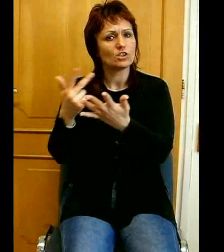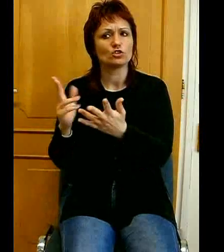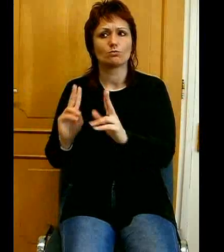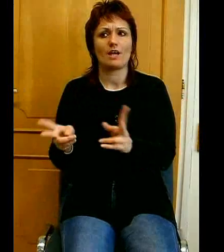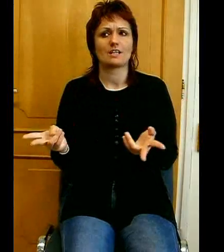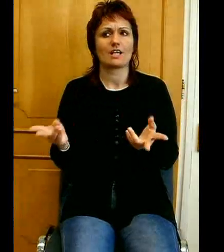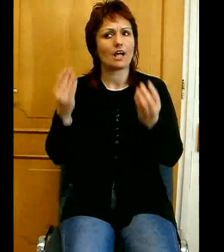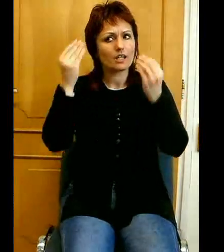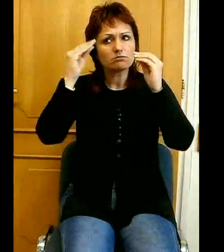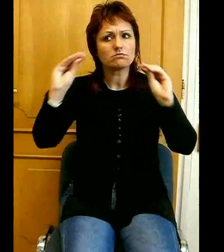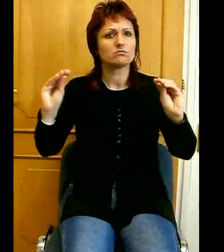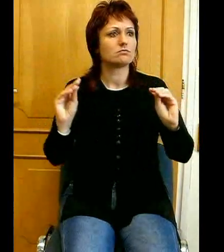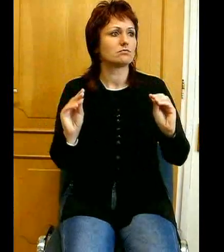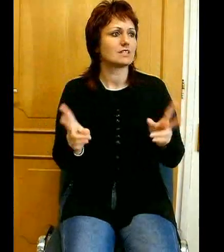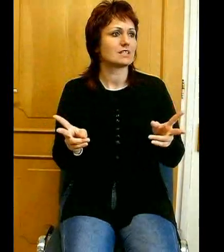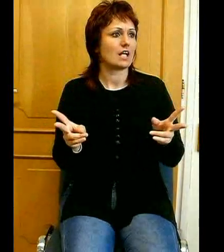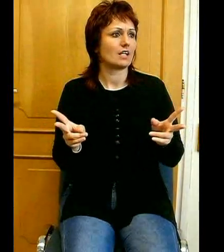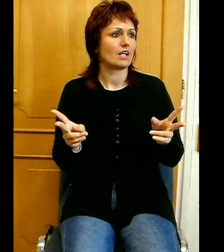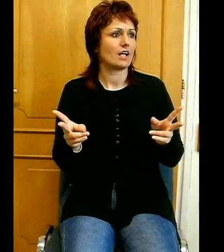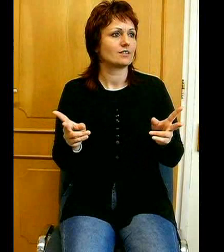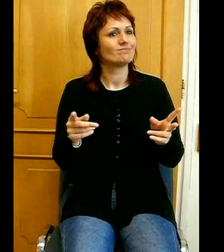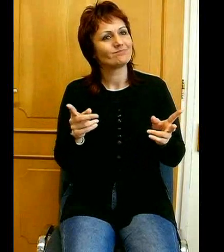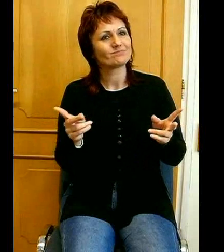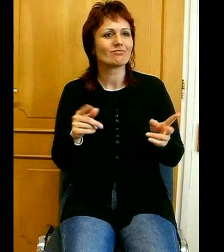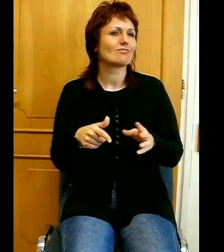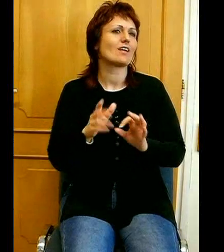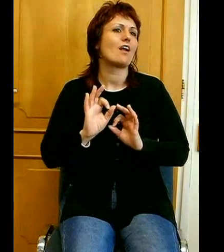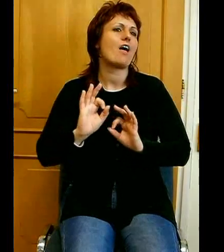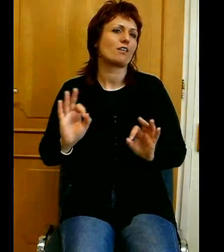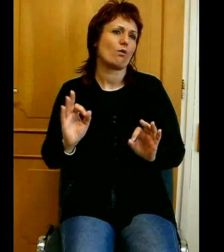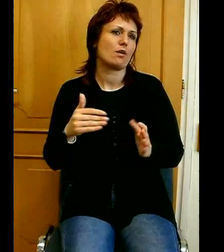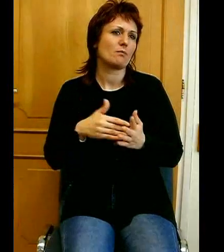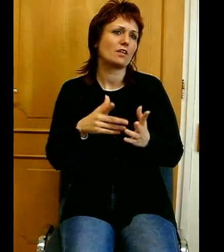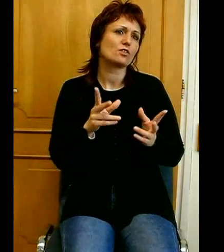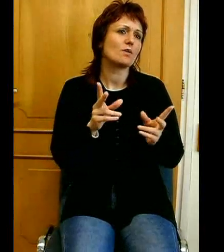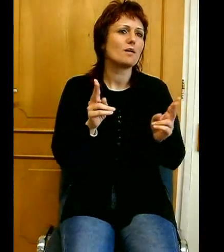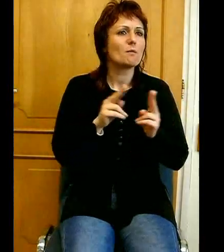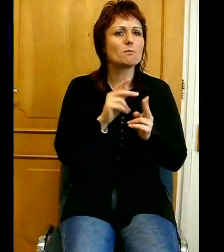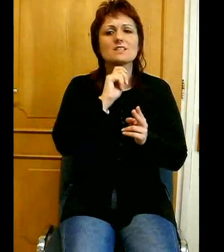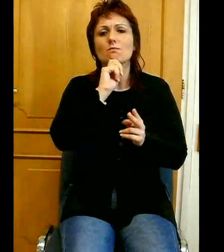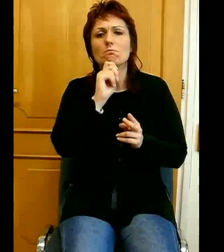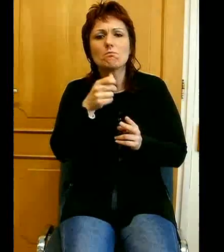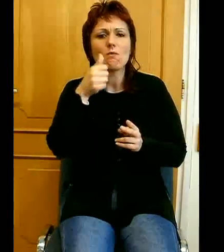akközben a legjobban, mégiscsak a mi kicsi vagyarnépünket szeretjük, ezt a sokat szenvedett népet,